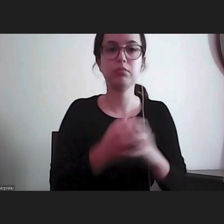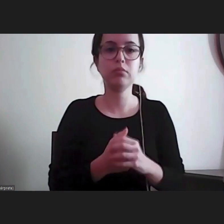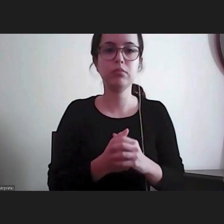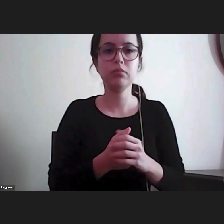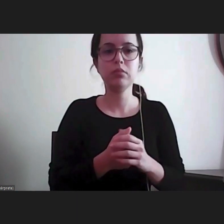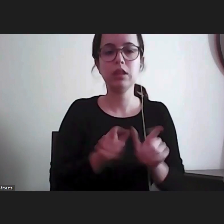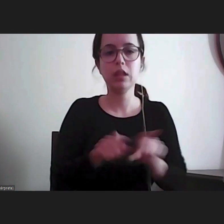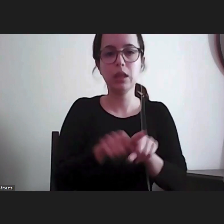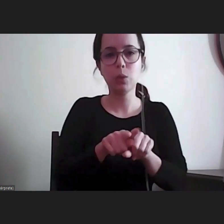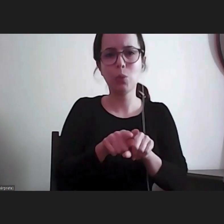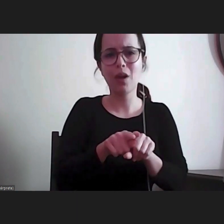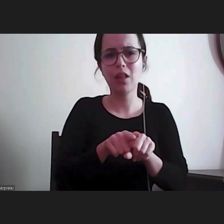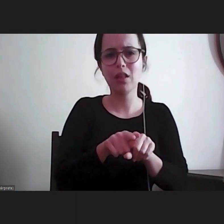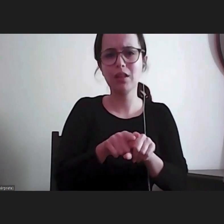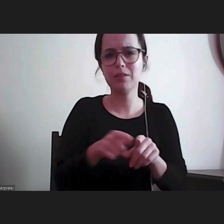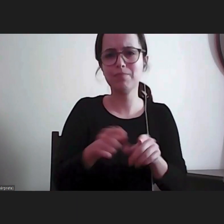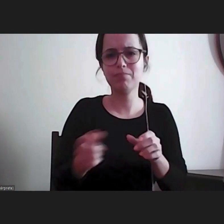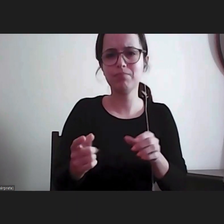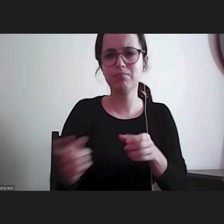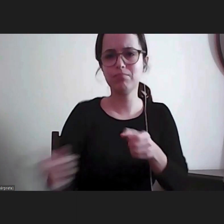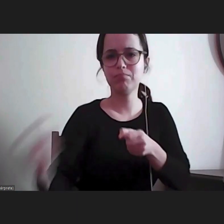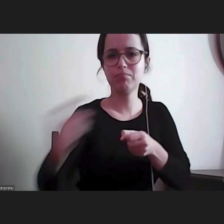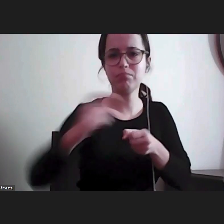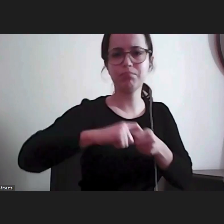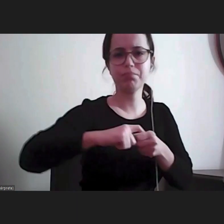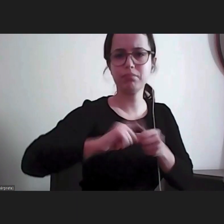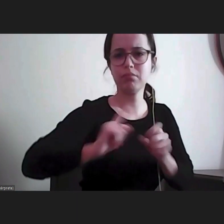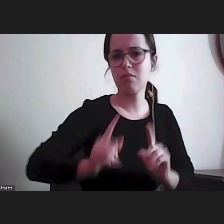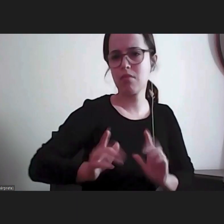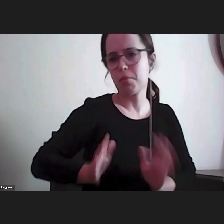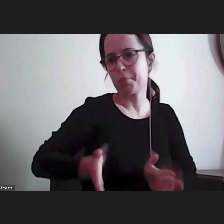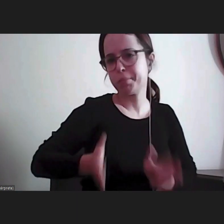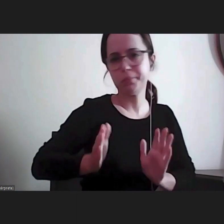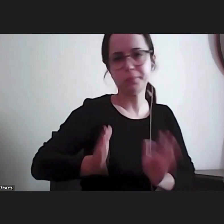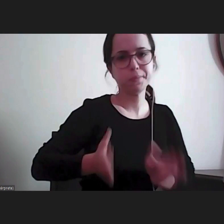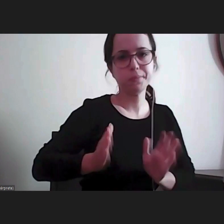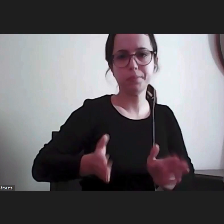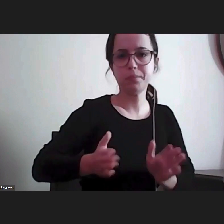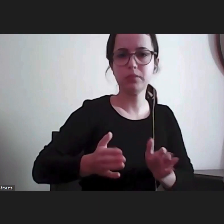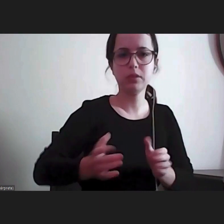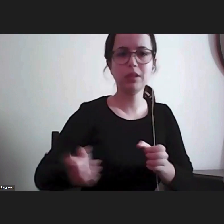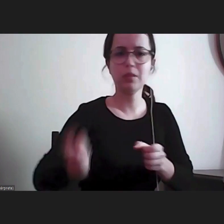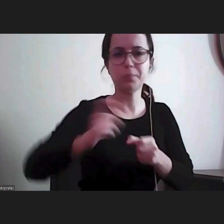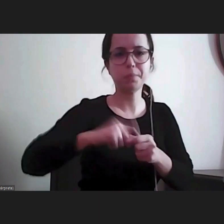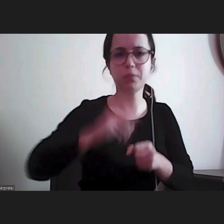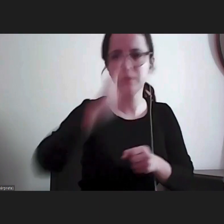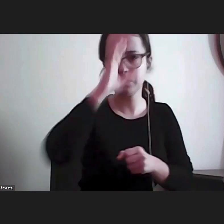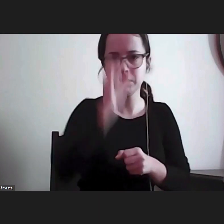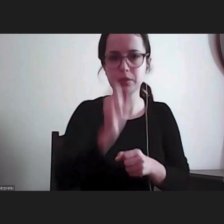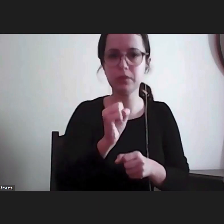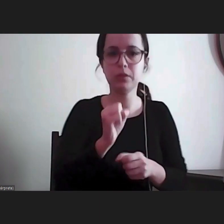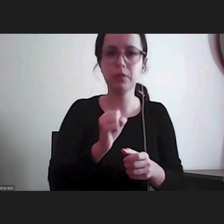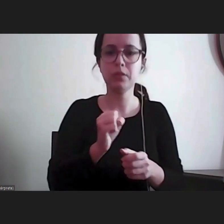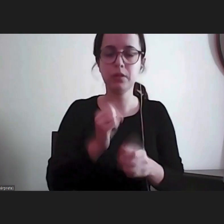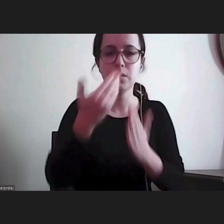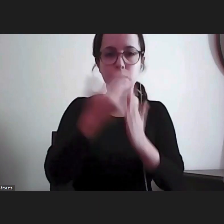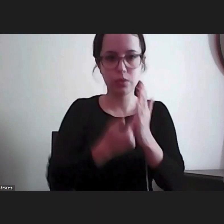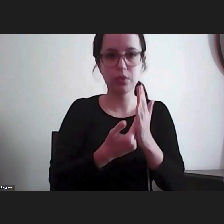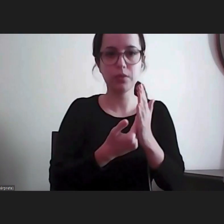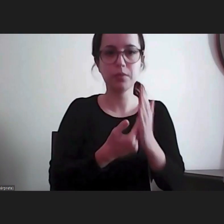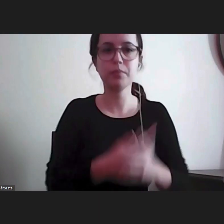tem tutela, o Provedor de Justiça, ele tem consagração, é um órgão de Estado consagrado diretamente na Constituição